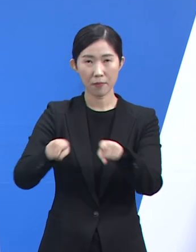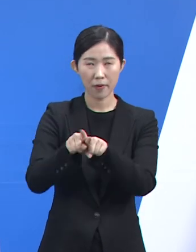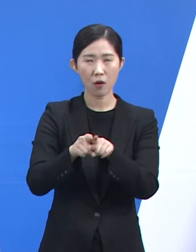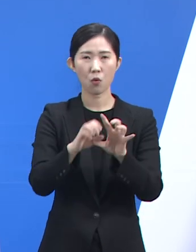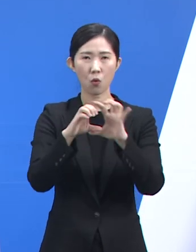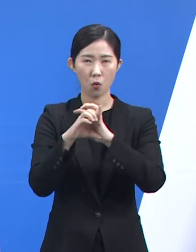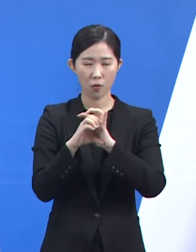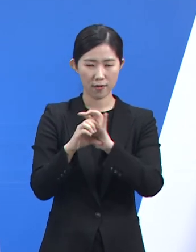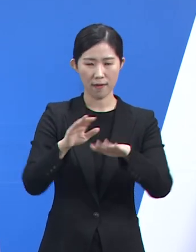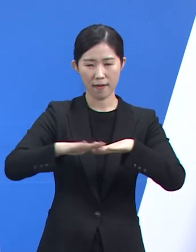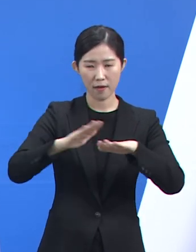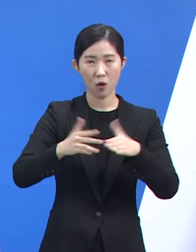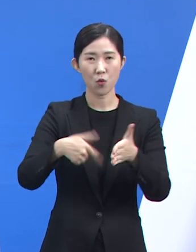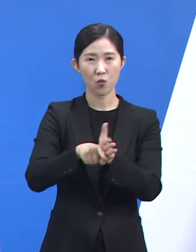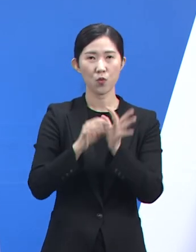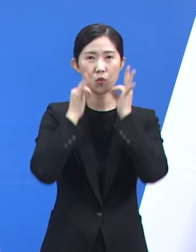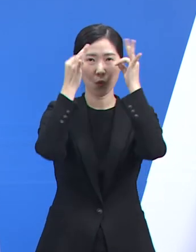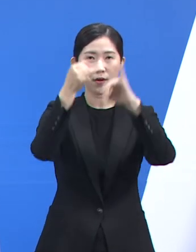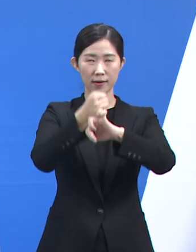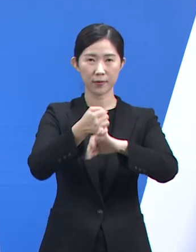안전을 위해서 최선을 다하겠습니다. 감사합니다.